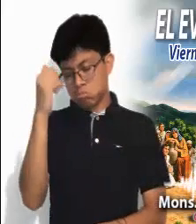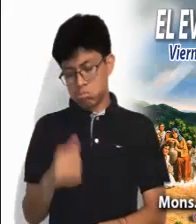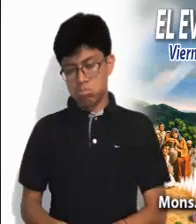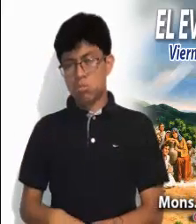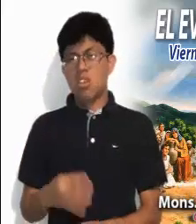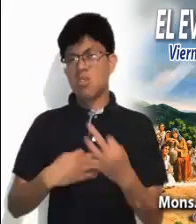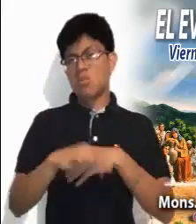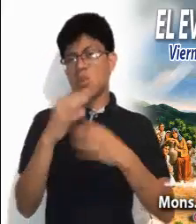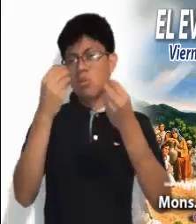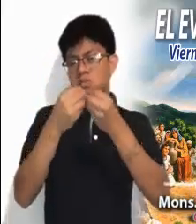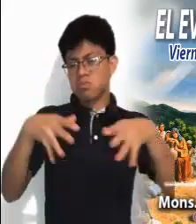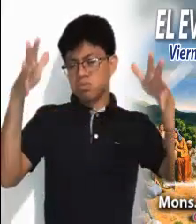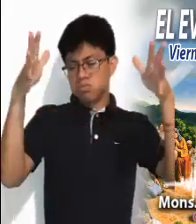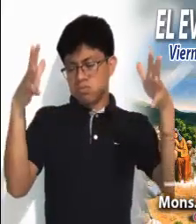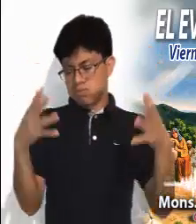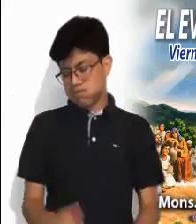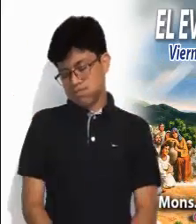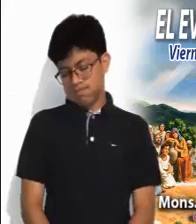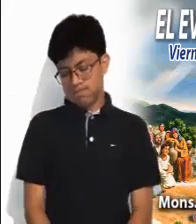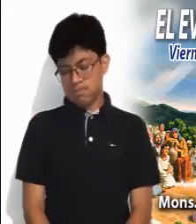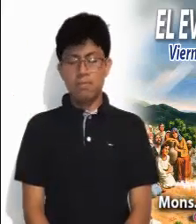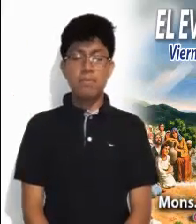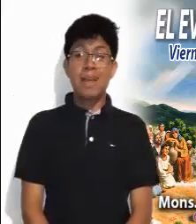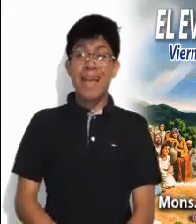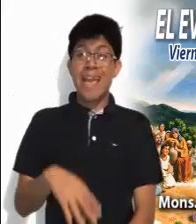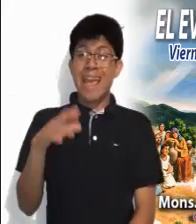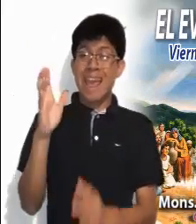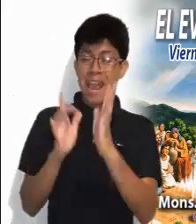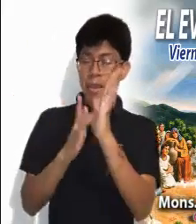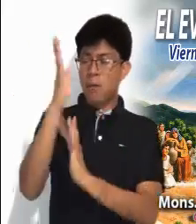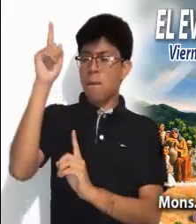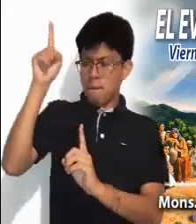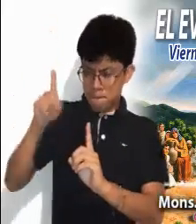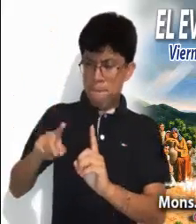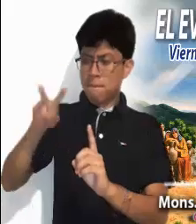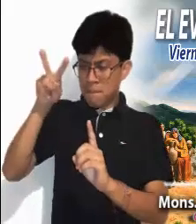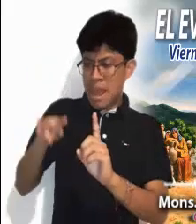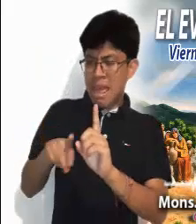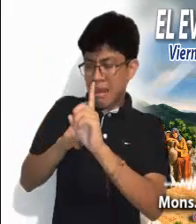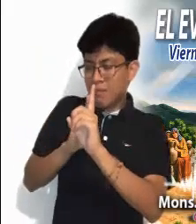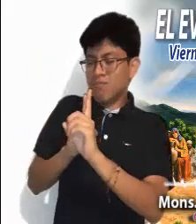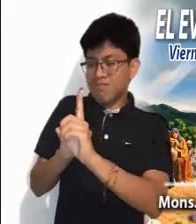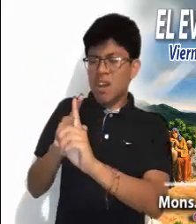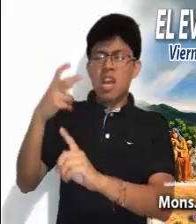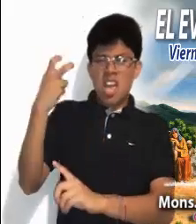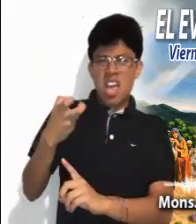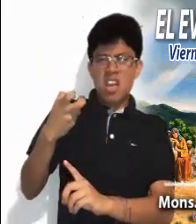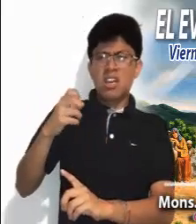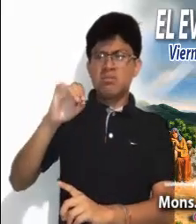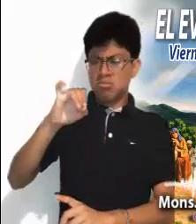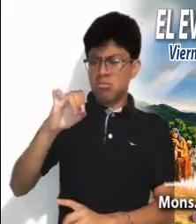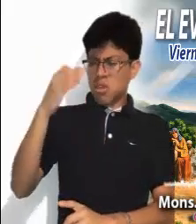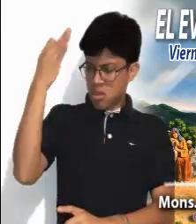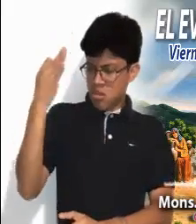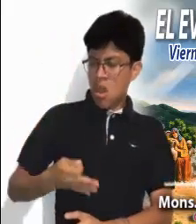y que todo está perdido. El verdadero seguidor de Jesús está dispuesto a luchar,